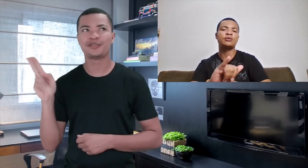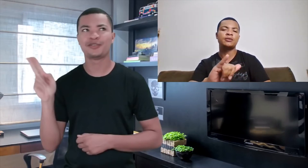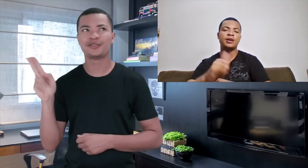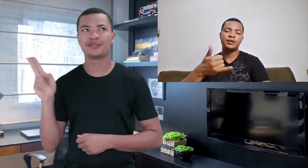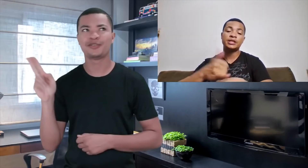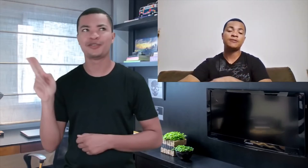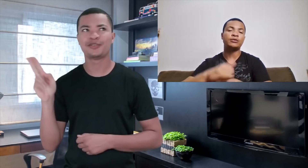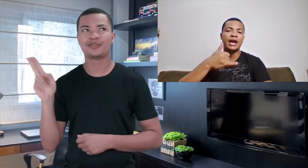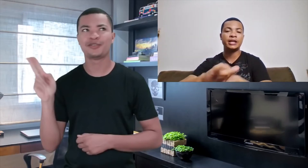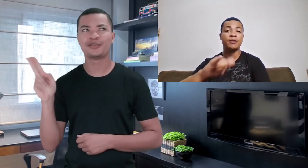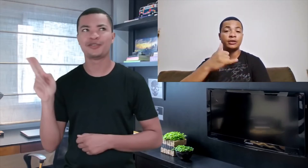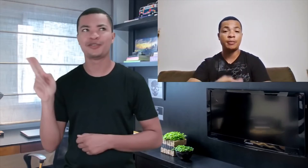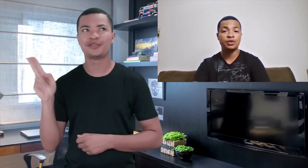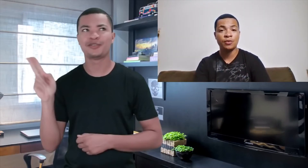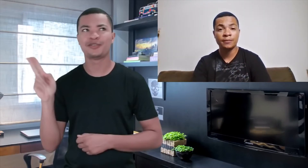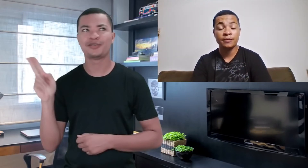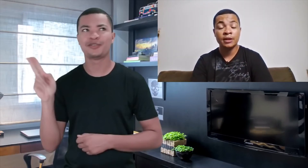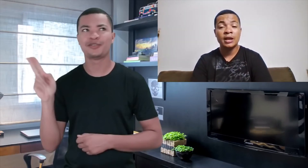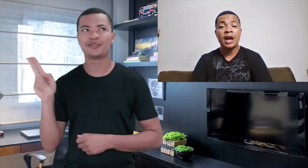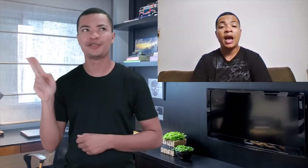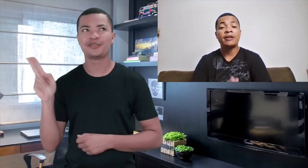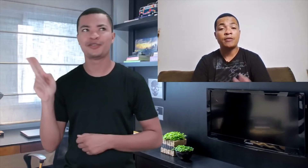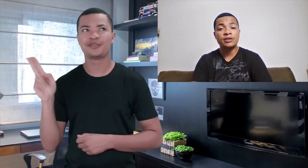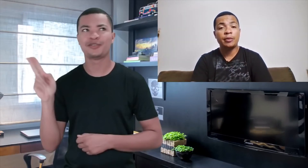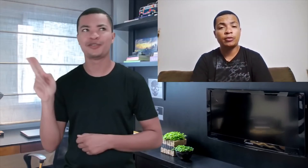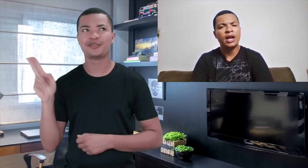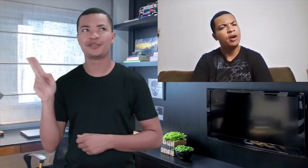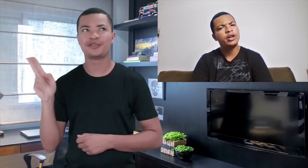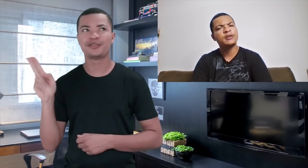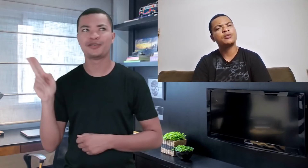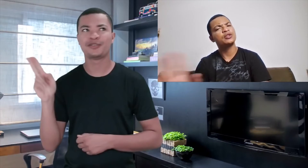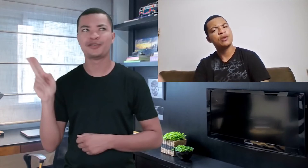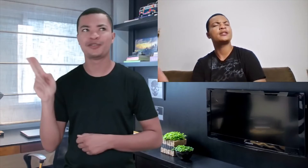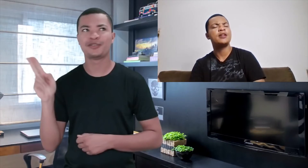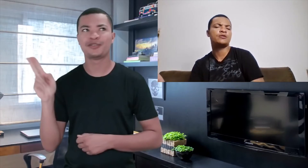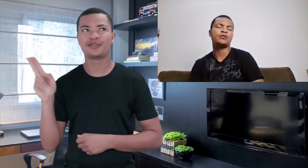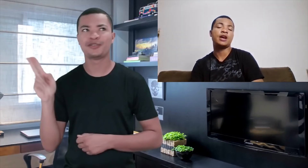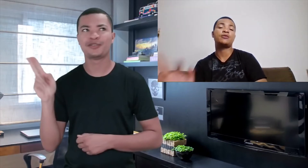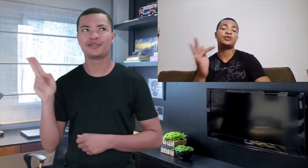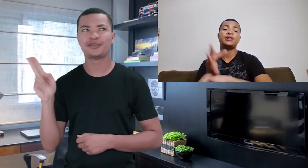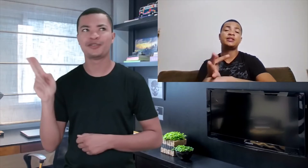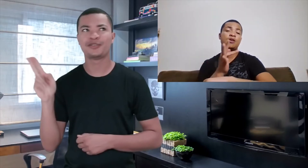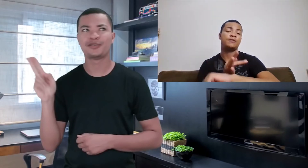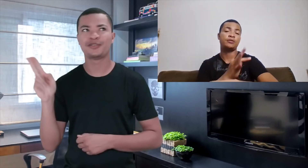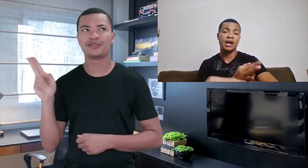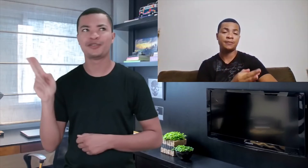então é esse faltar aqui, faltar pessoa aí talvez você pergunte ah, Rodrigo, mas eu conheço outro sinal de faltar eu conheço esse sinal de faltar